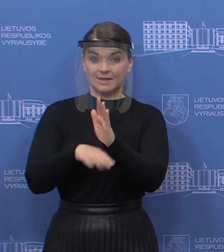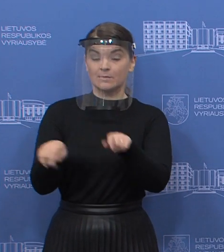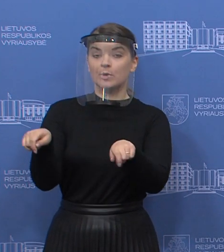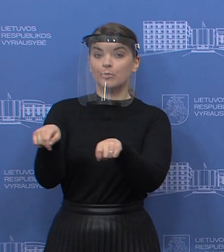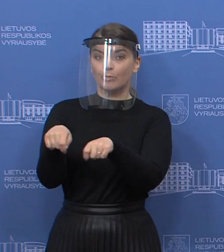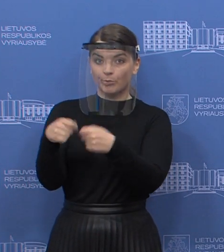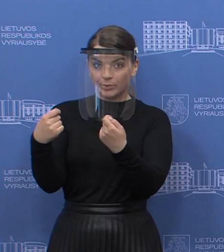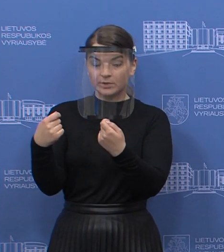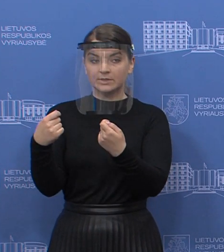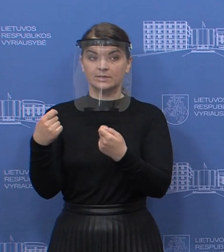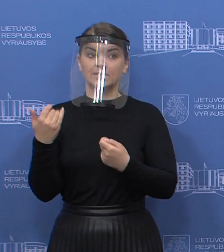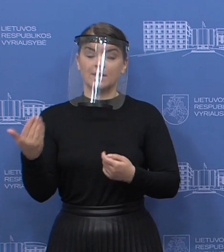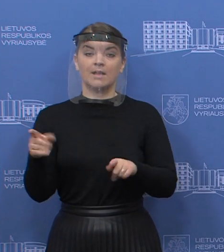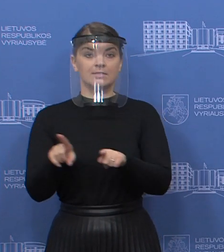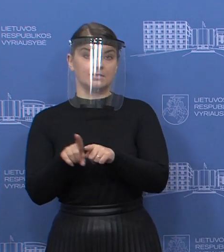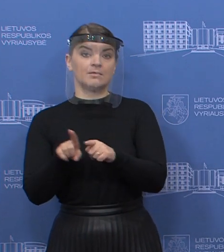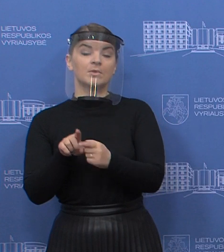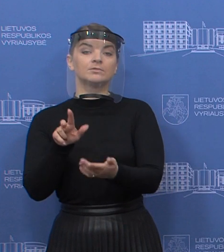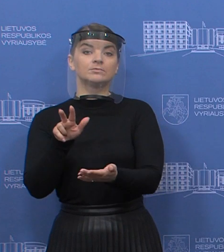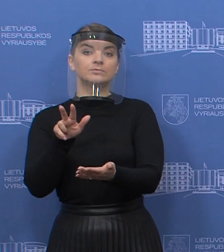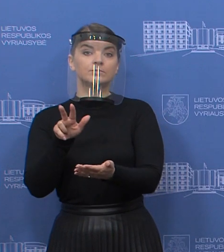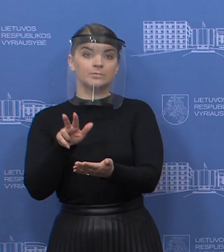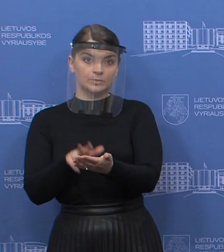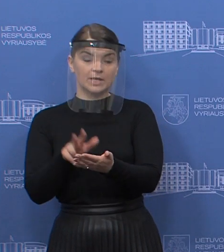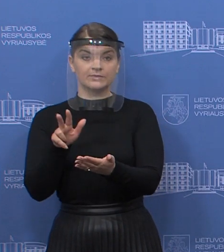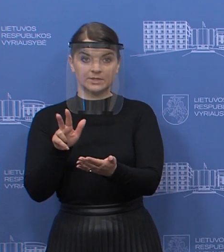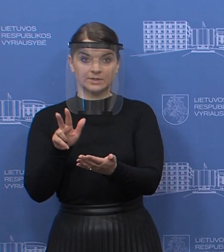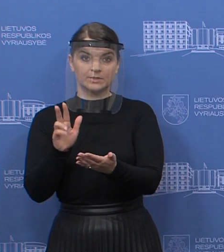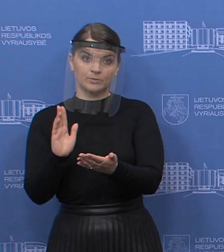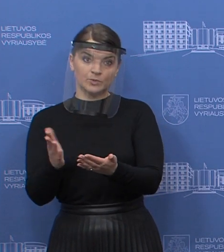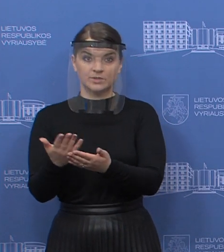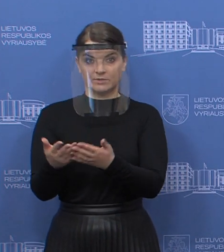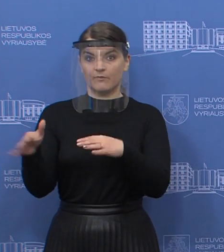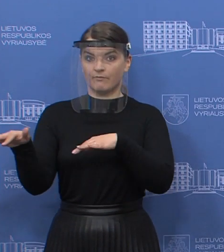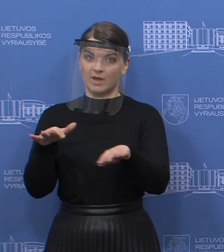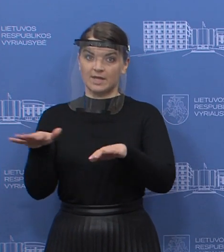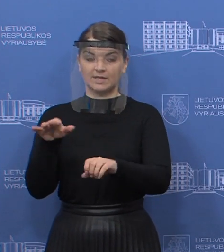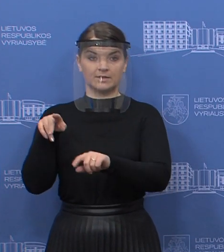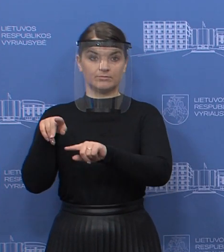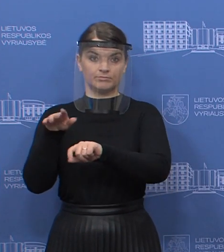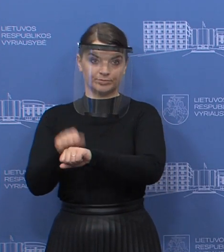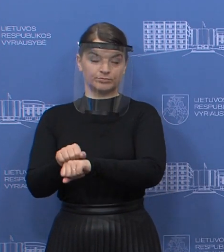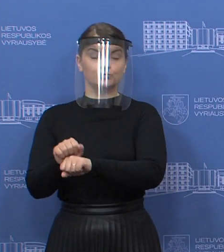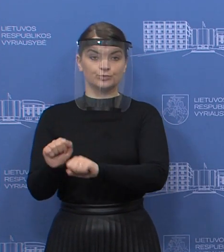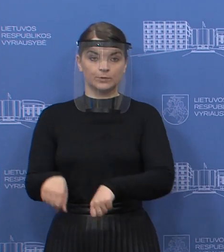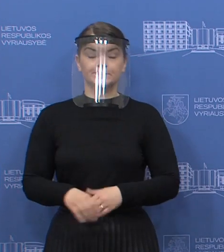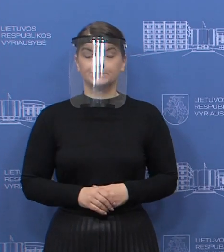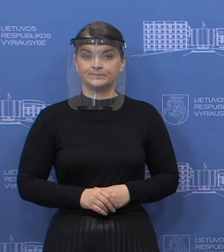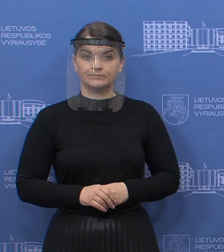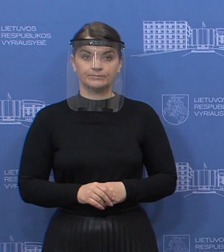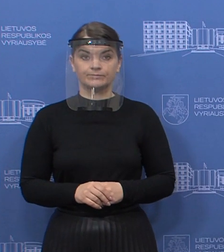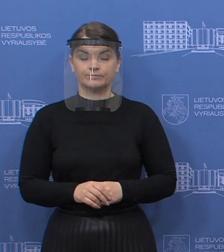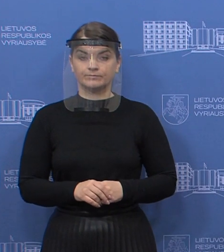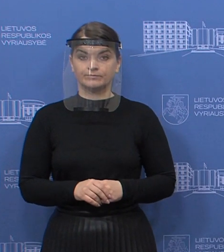tiesiog priimtas vėlgi sprendimas ir tokia veikla bus uždrausta. Matyt,